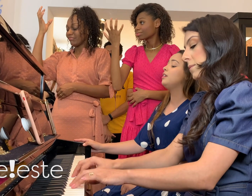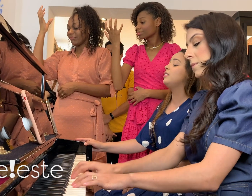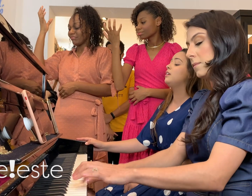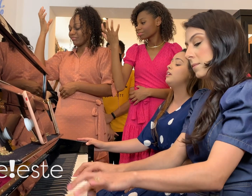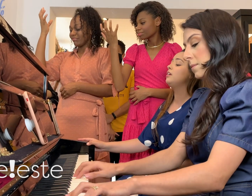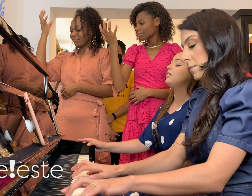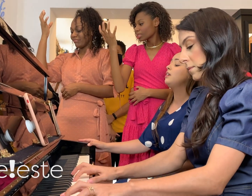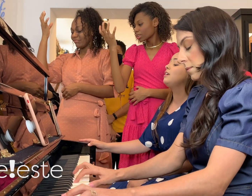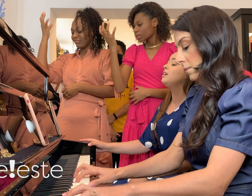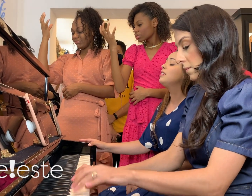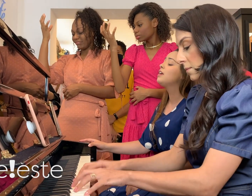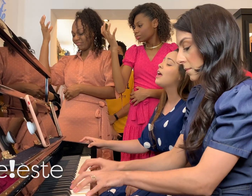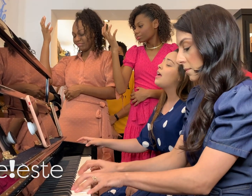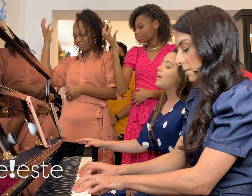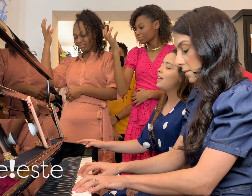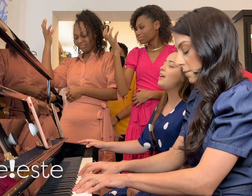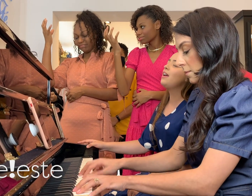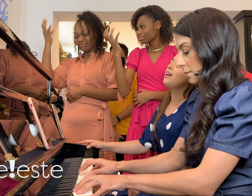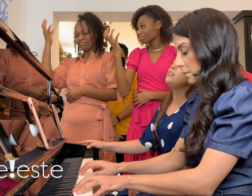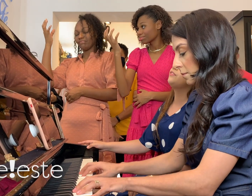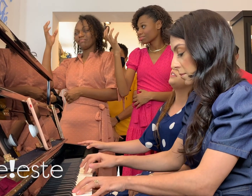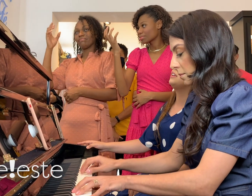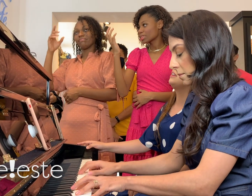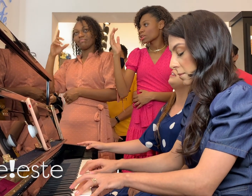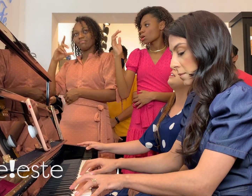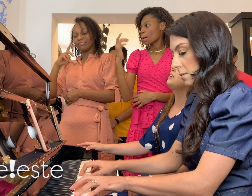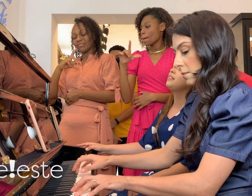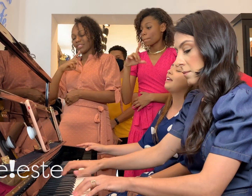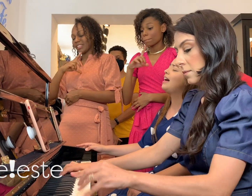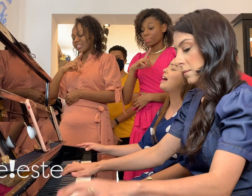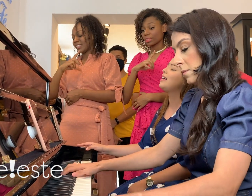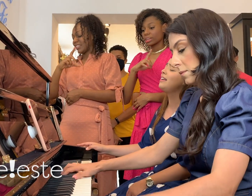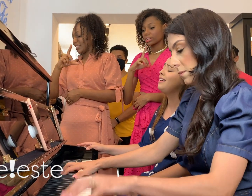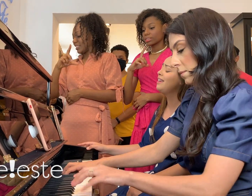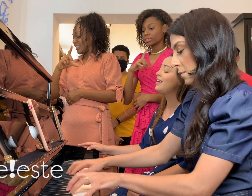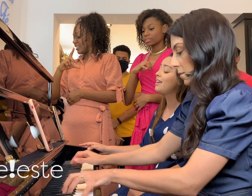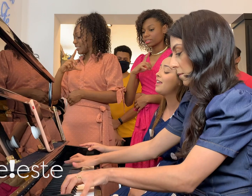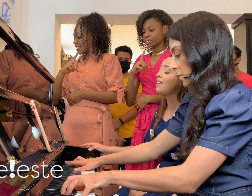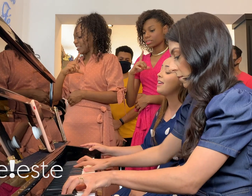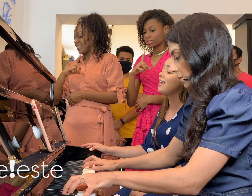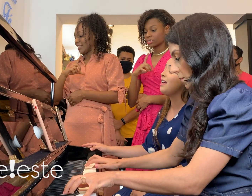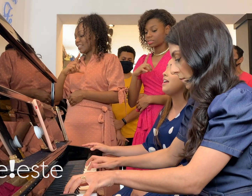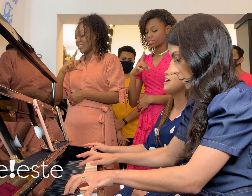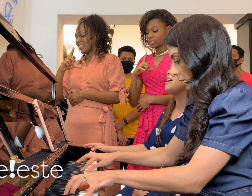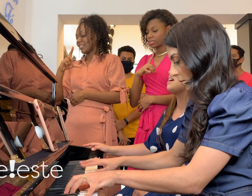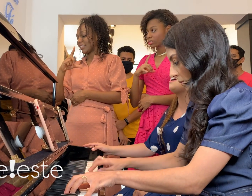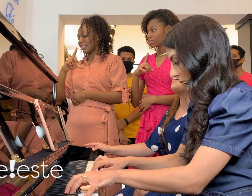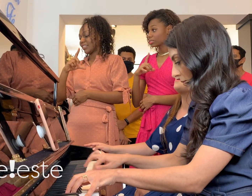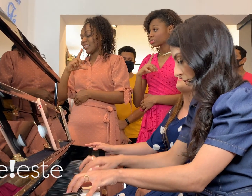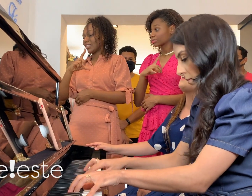enfrentarei